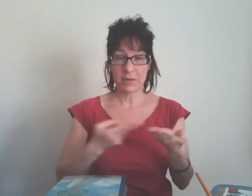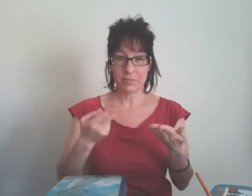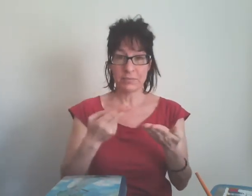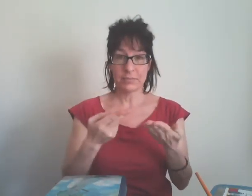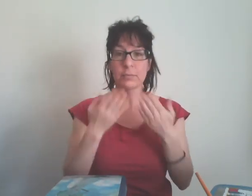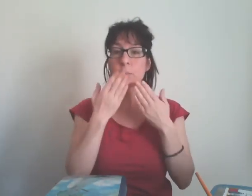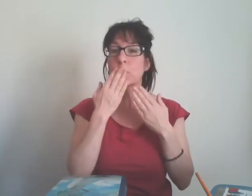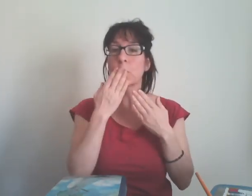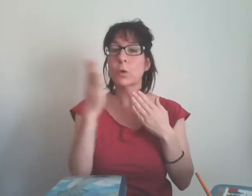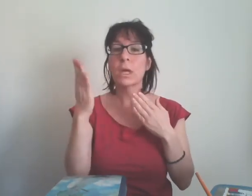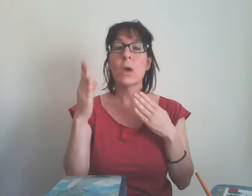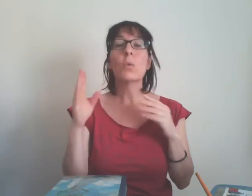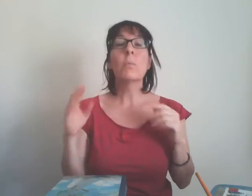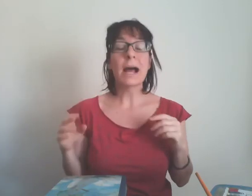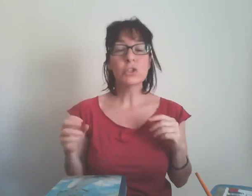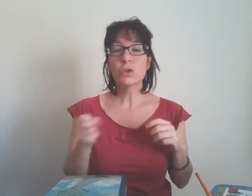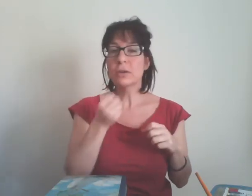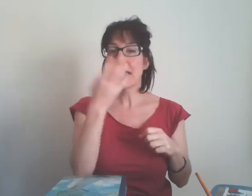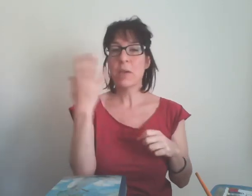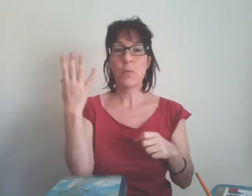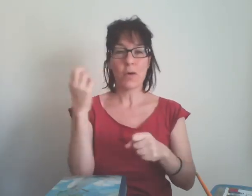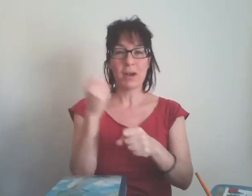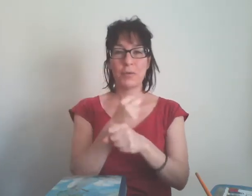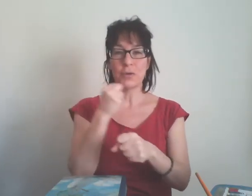un bacio e buon lavoro